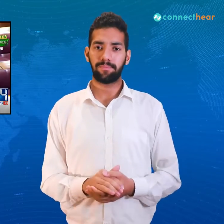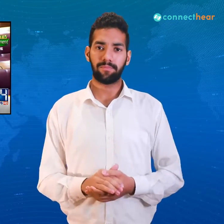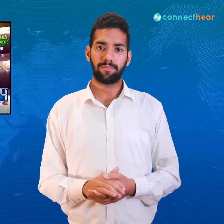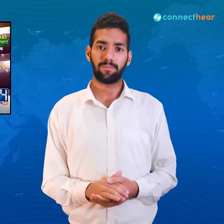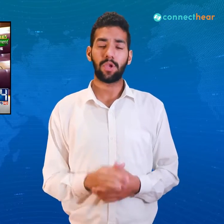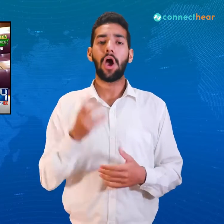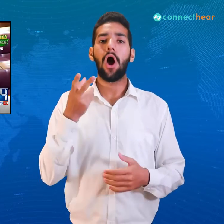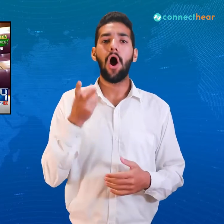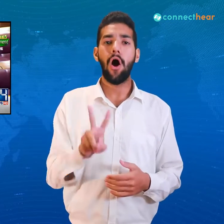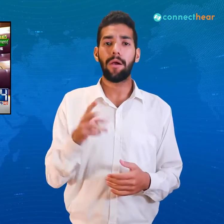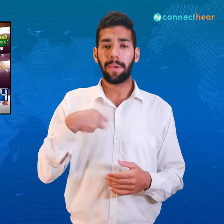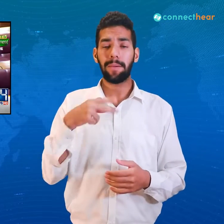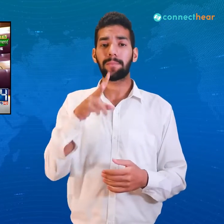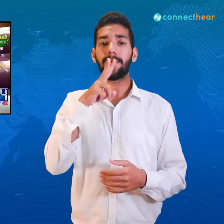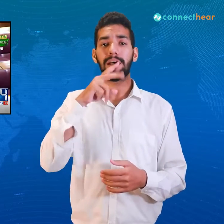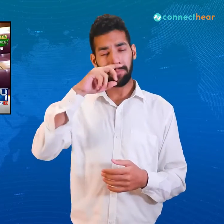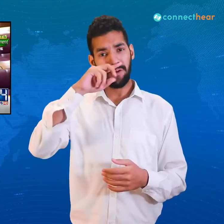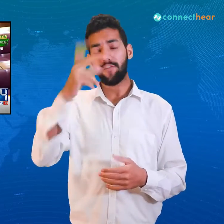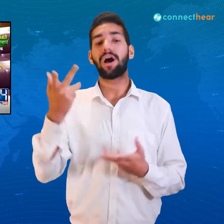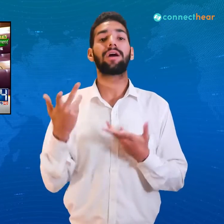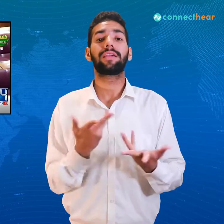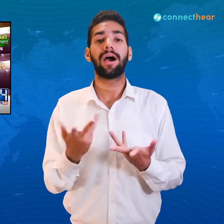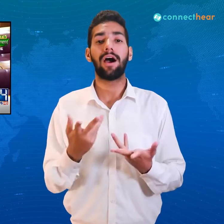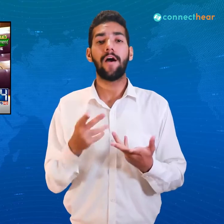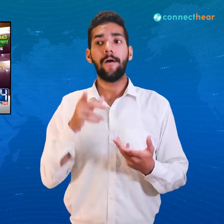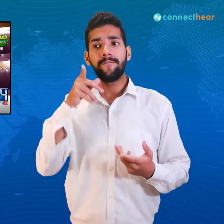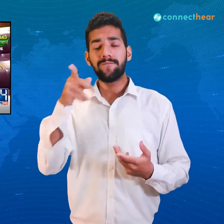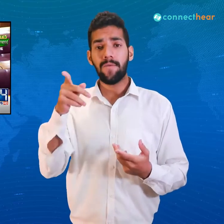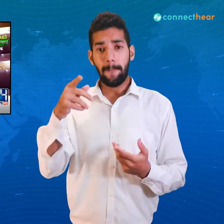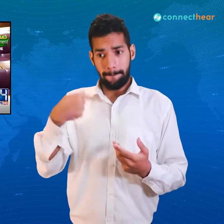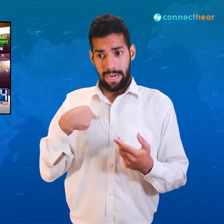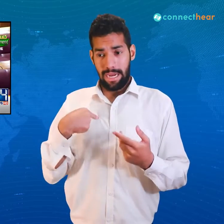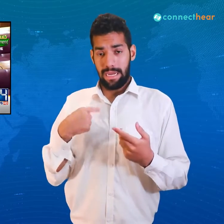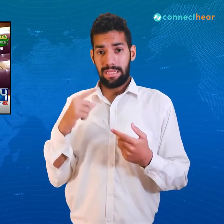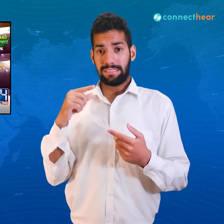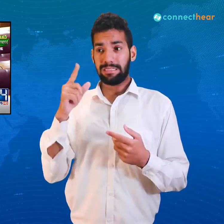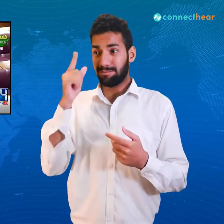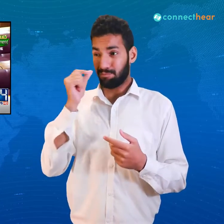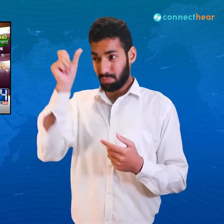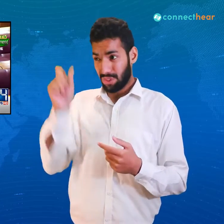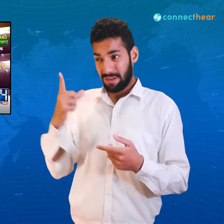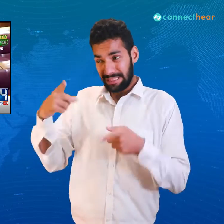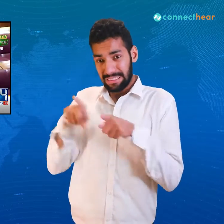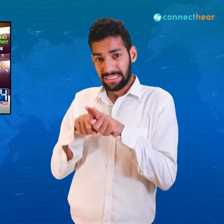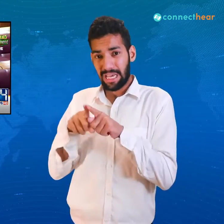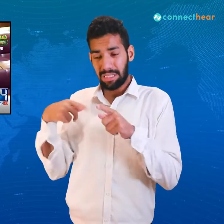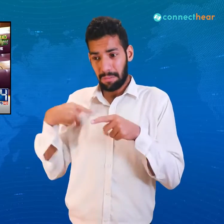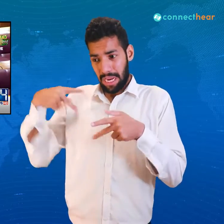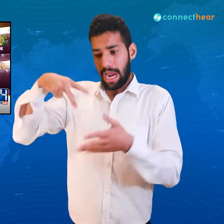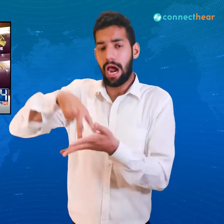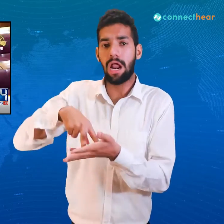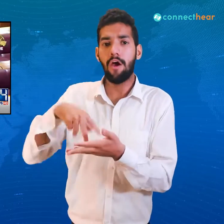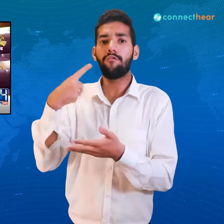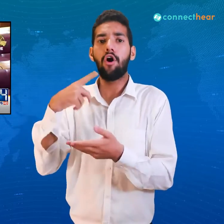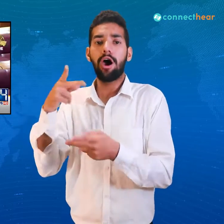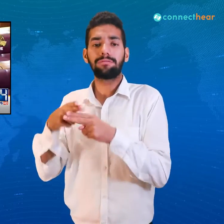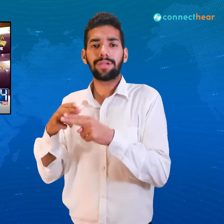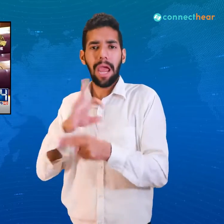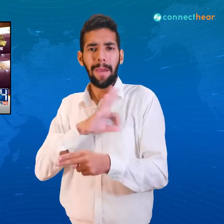slavery اور مجھے اس بات پہ فخر ہے خوشی ہے کہ میں جس آدمی کے ساتھ کھڑا ہوں جس کا نام امران خان ہے